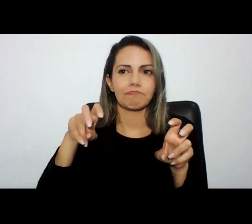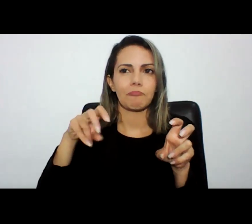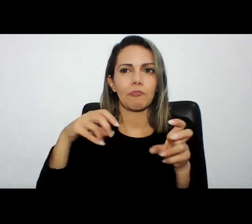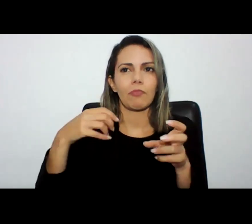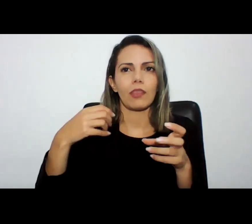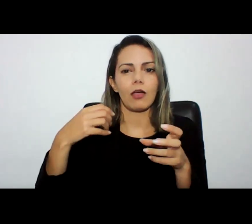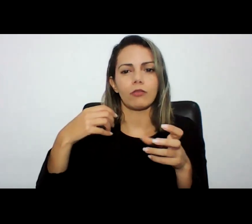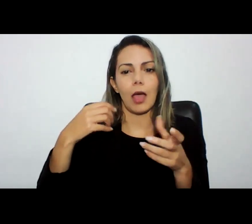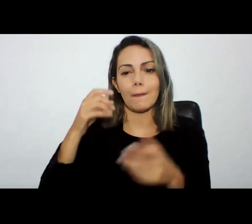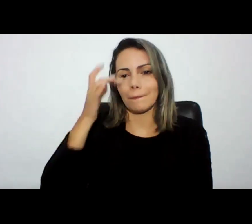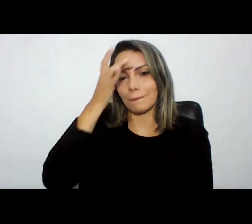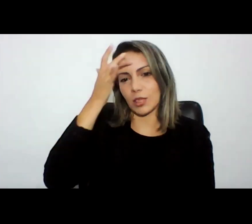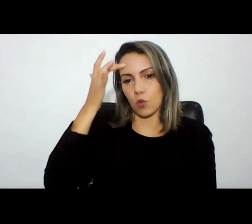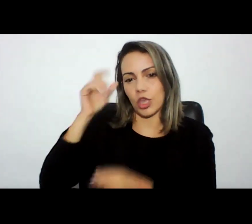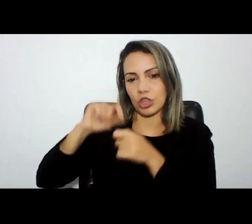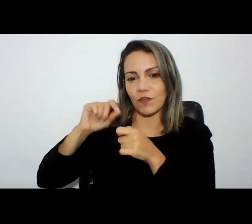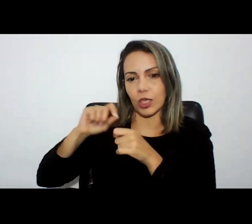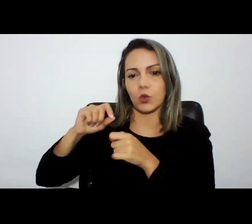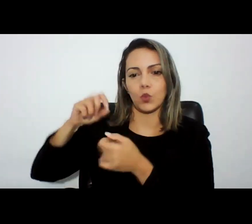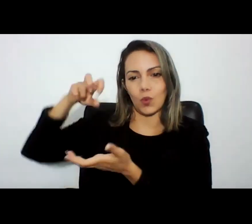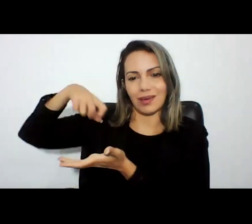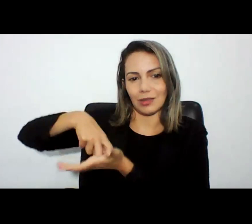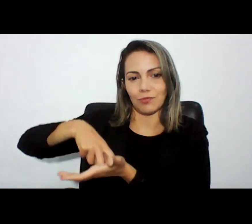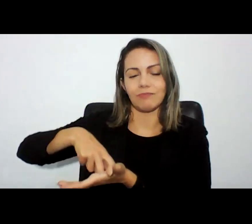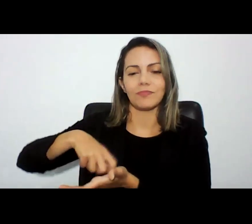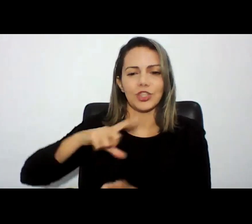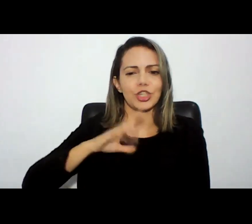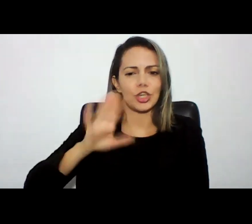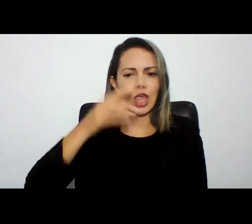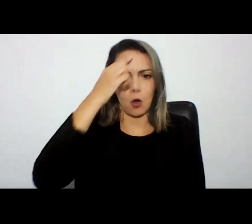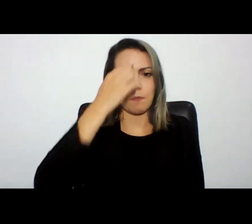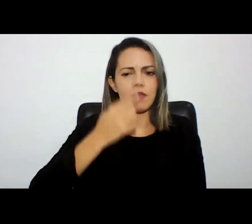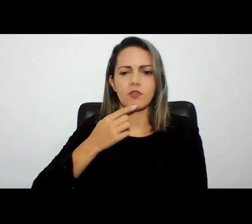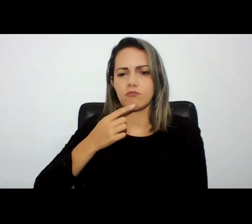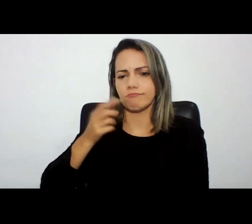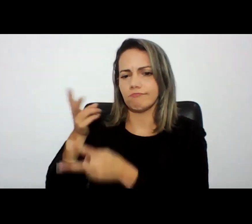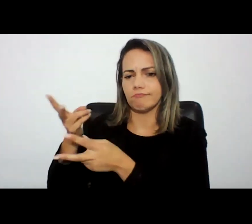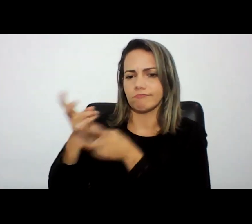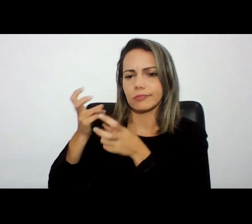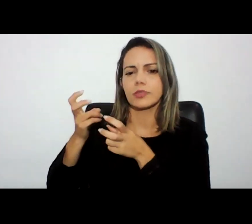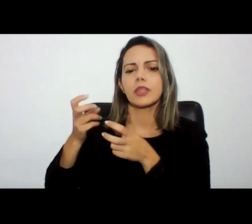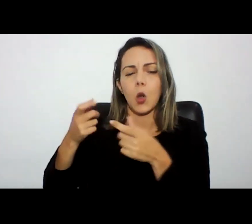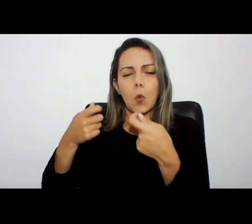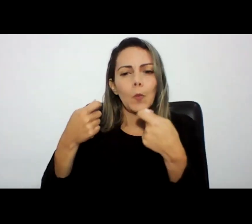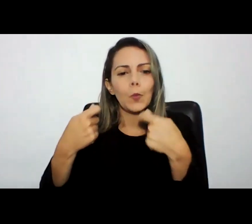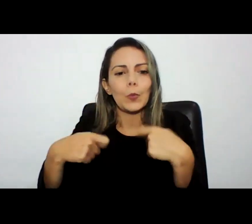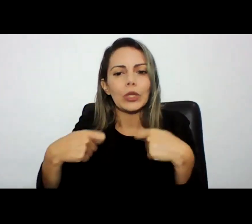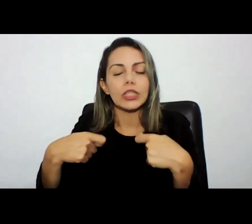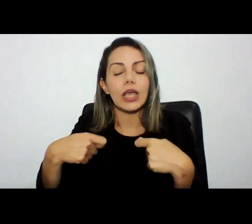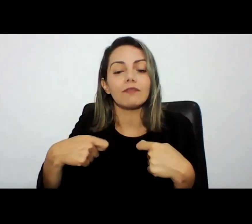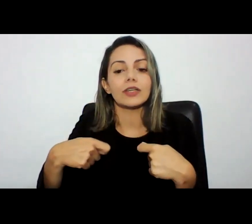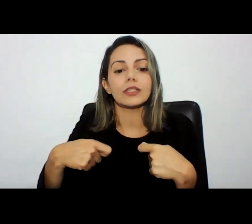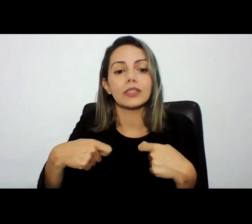e era simples o que a gente precisava obter e